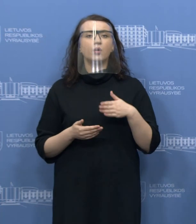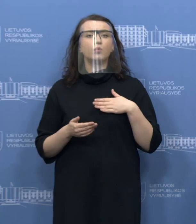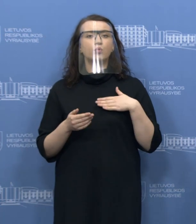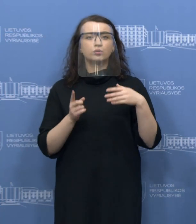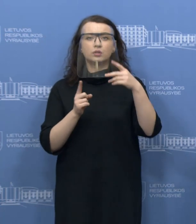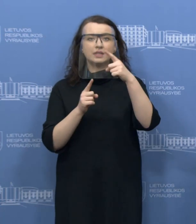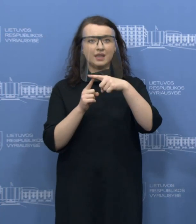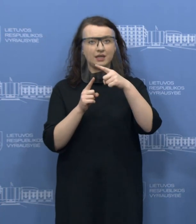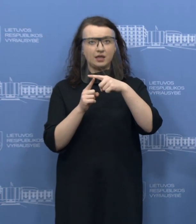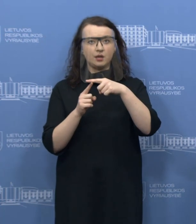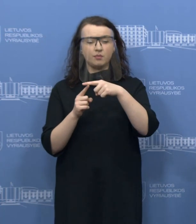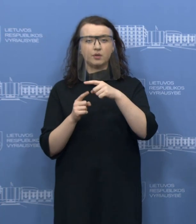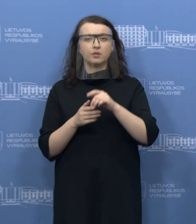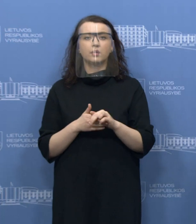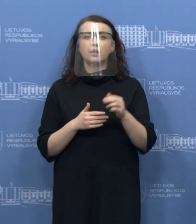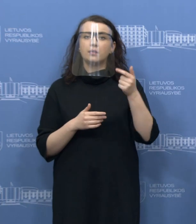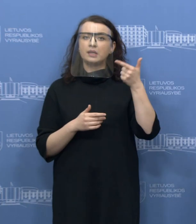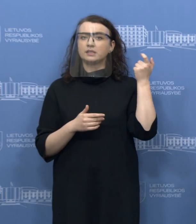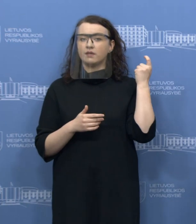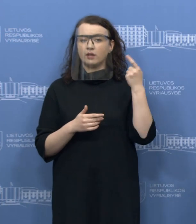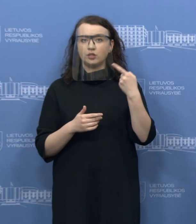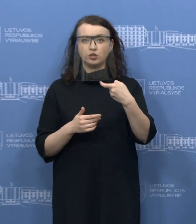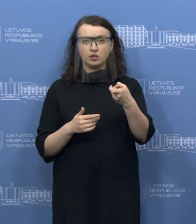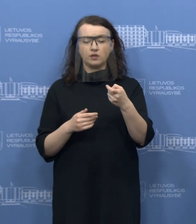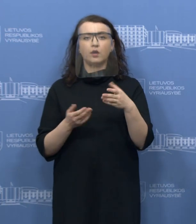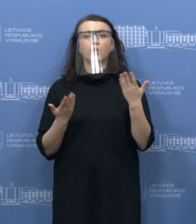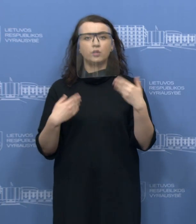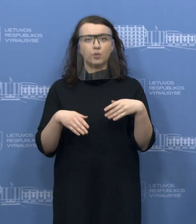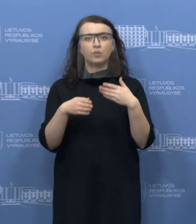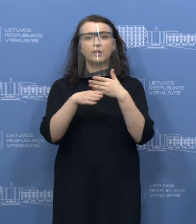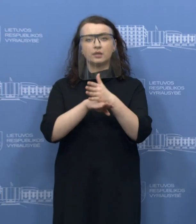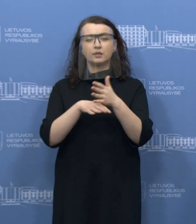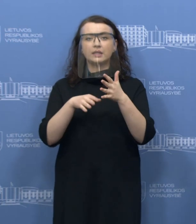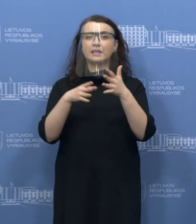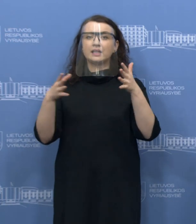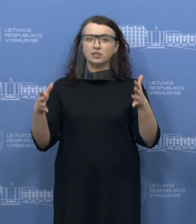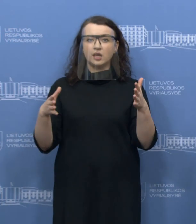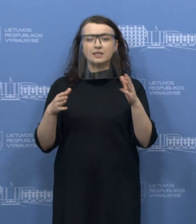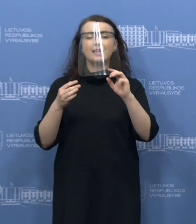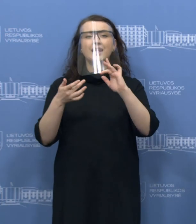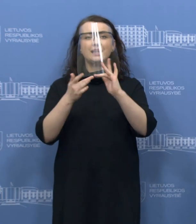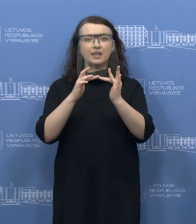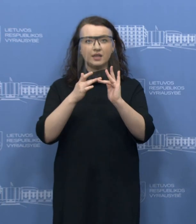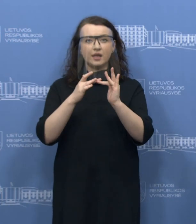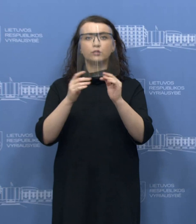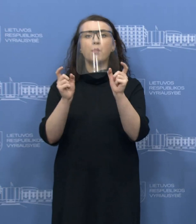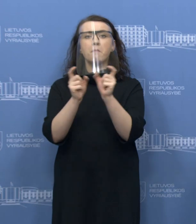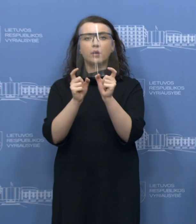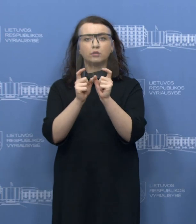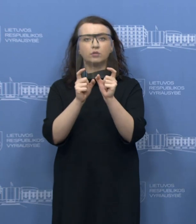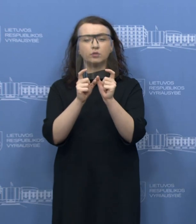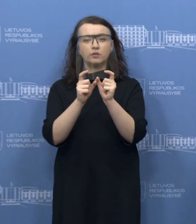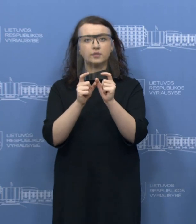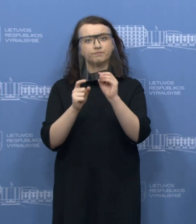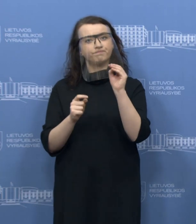tarnyba tiek praeitą savaitę tiek šia yra kreipusis į didžiasias internetinės prekybos platformas, atkreipdama pardavėjų dėmestį,